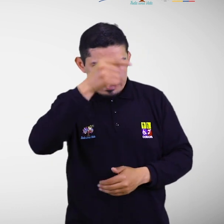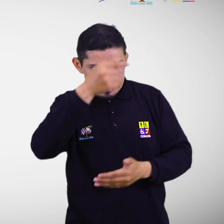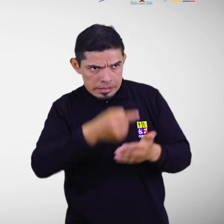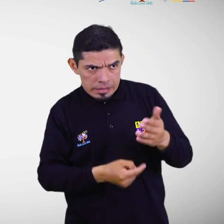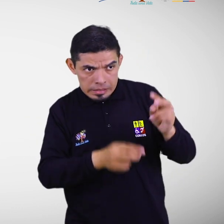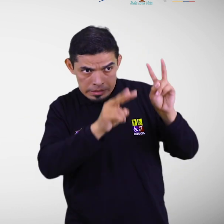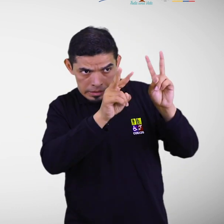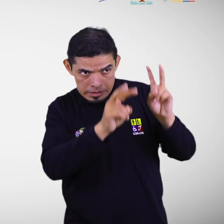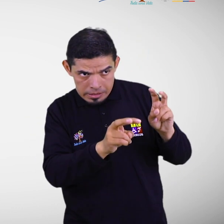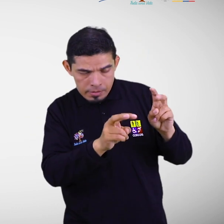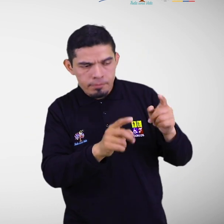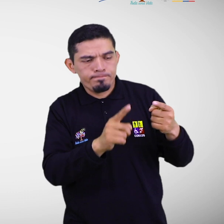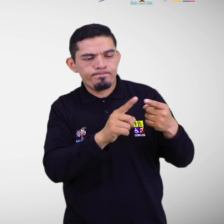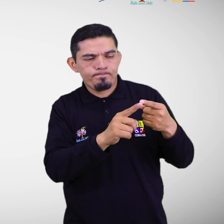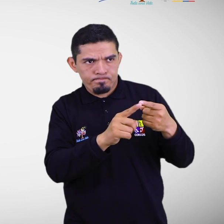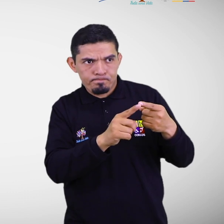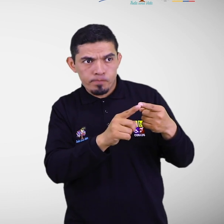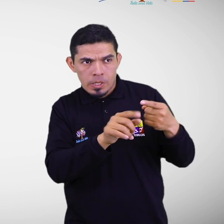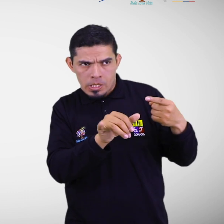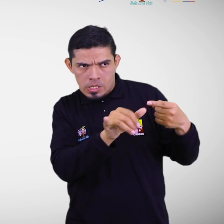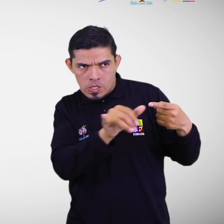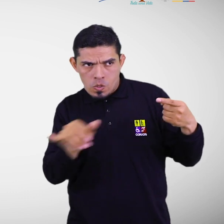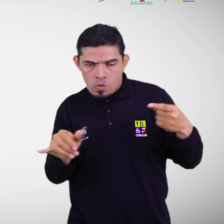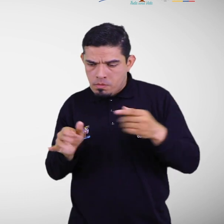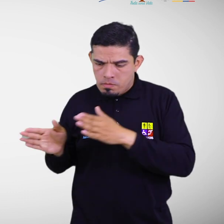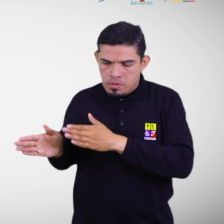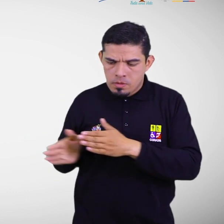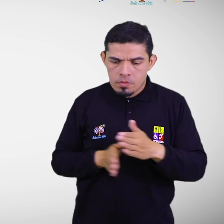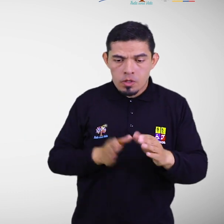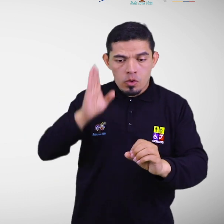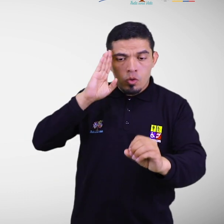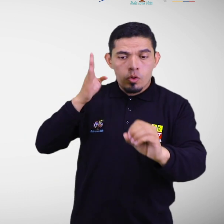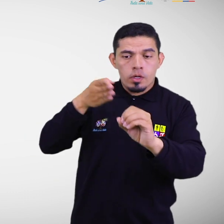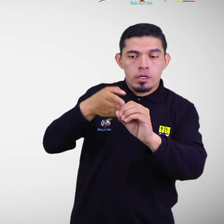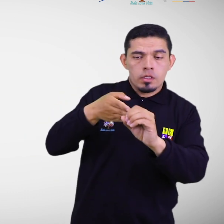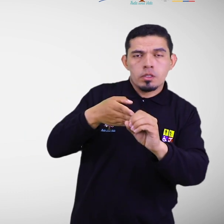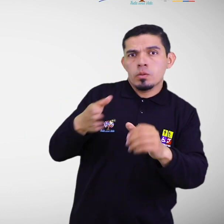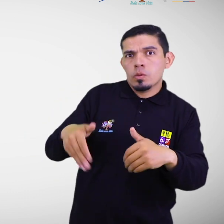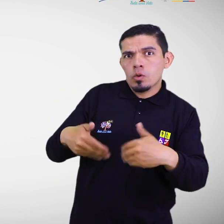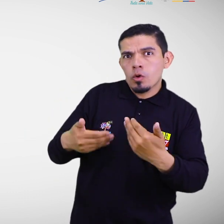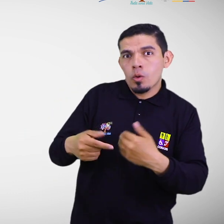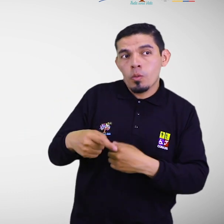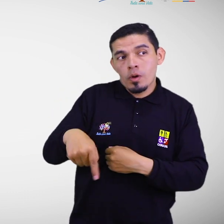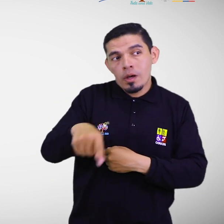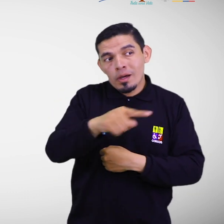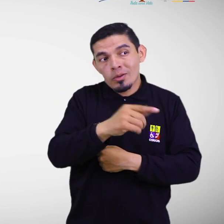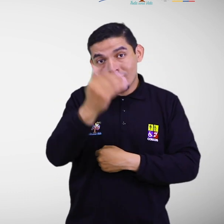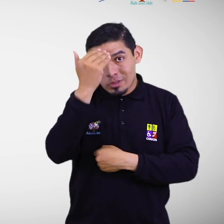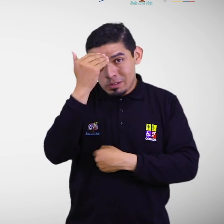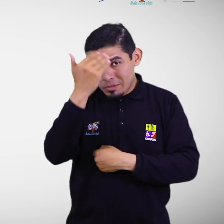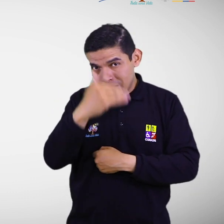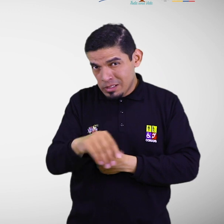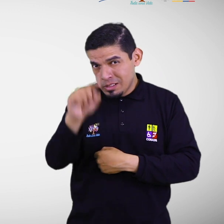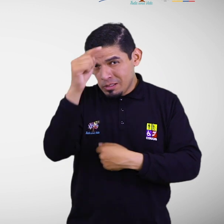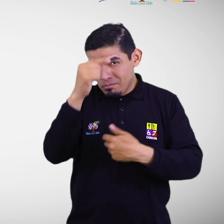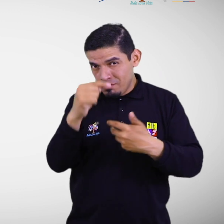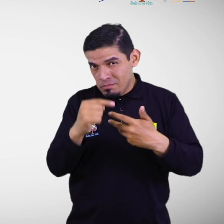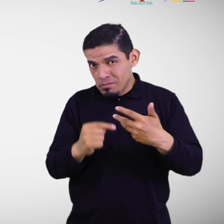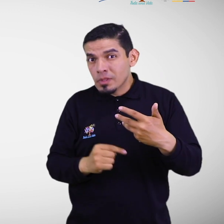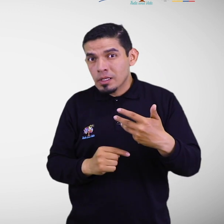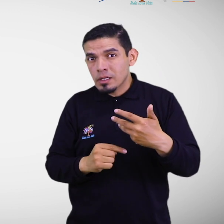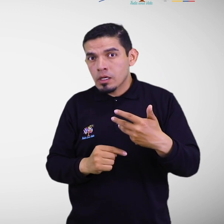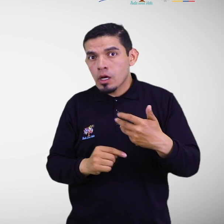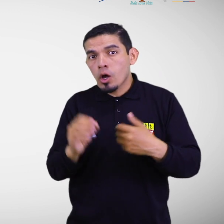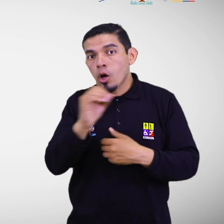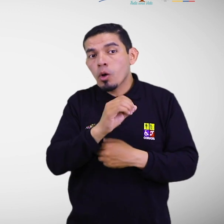de sensibilización, se debe definir los objetivos, es decir cuáles son los conocimientos que las personas con discapacidad,